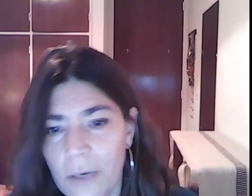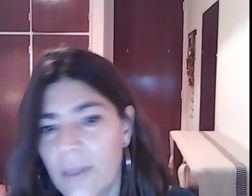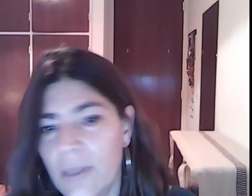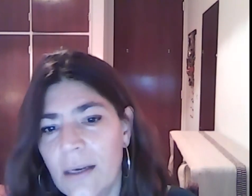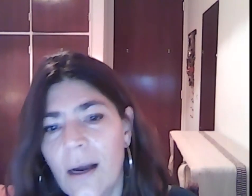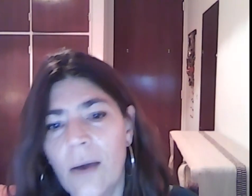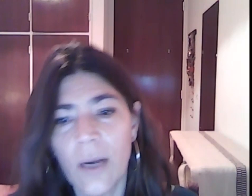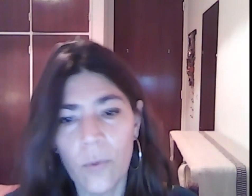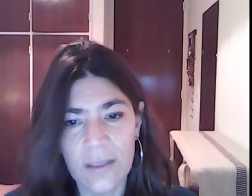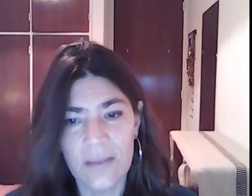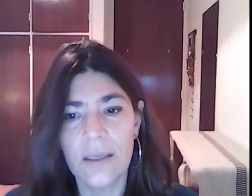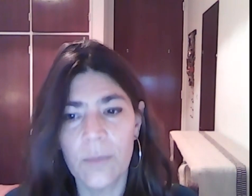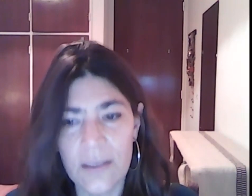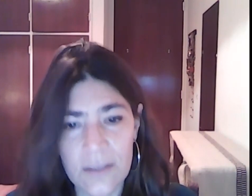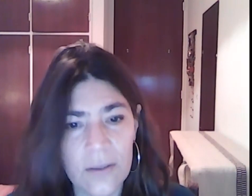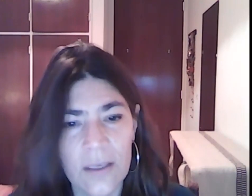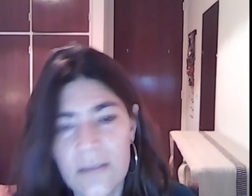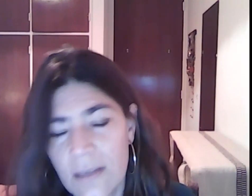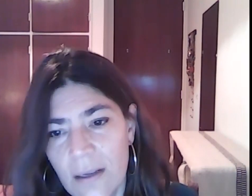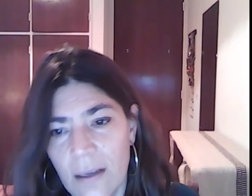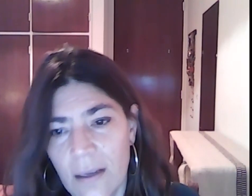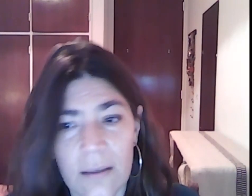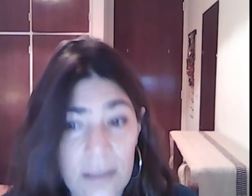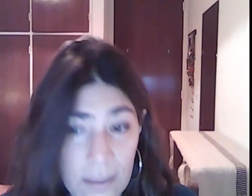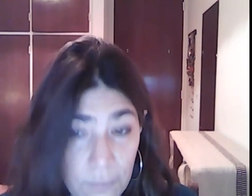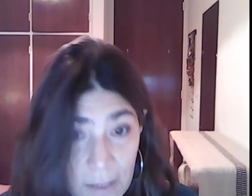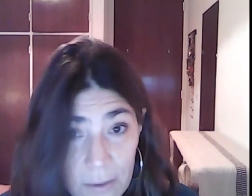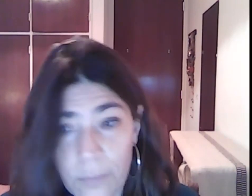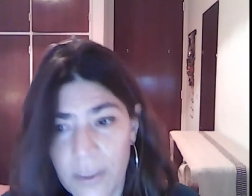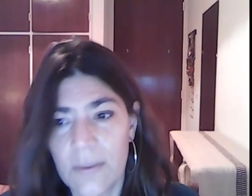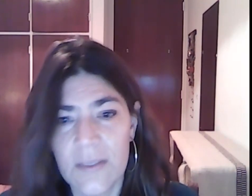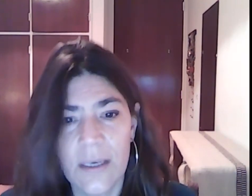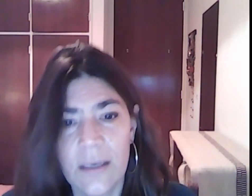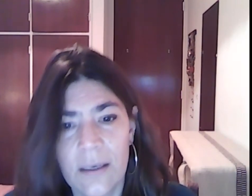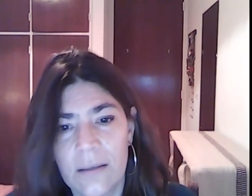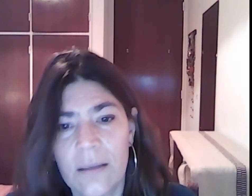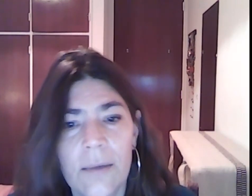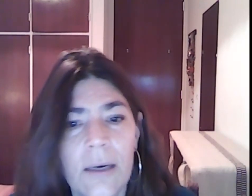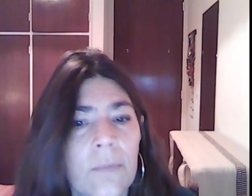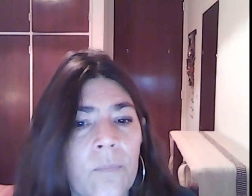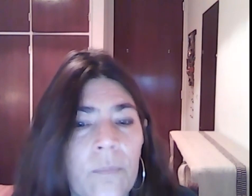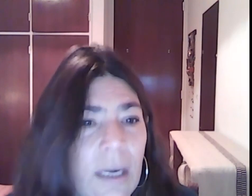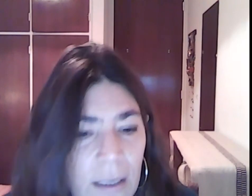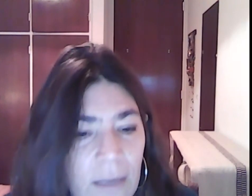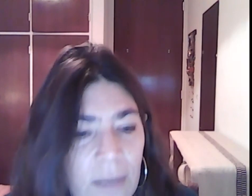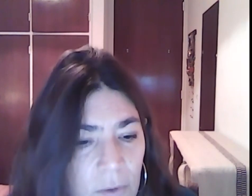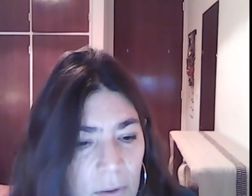deja unas cuantas interpelaciones y desafíos para avanzar en derribar barreras dentro de